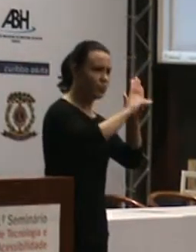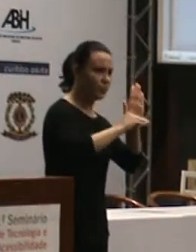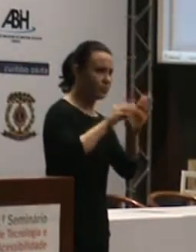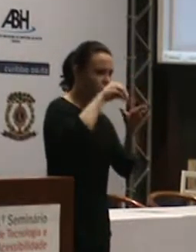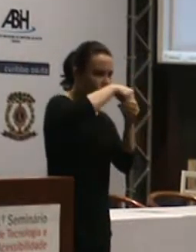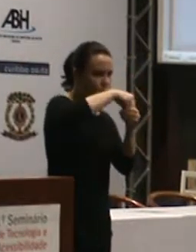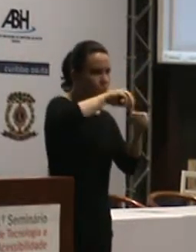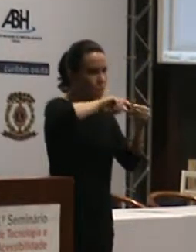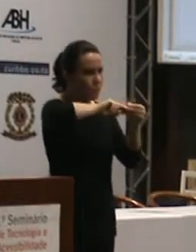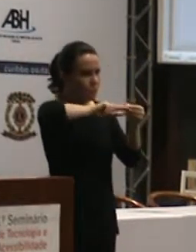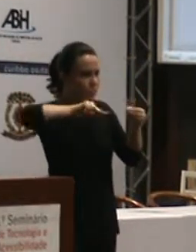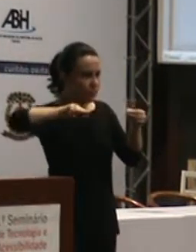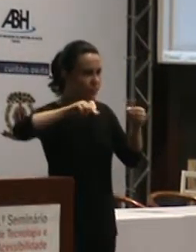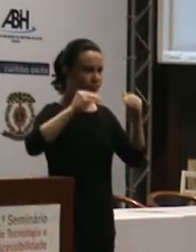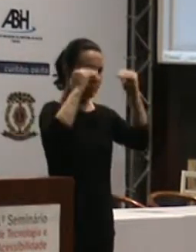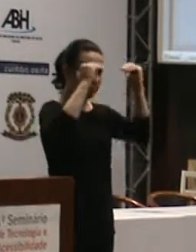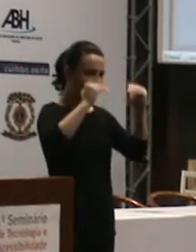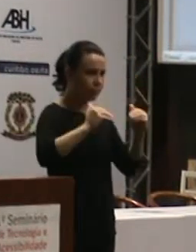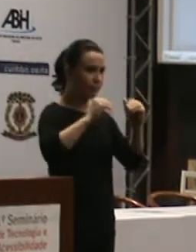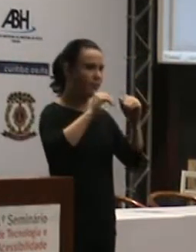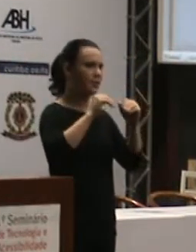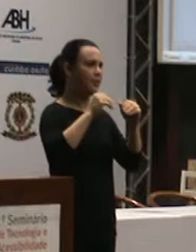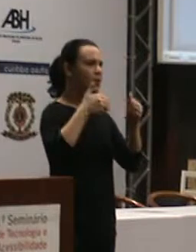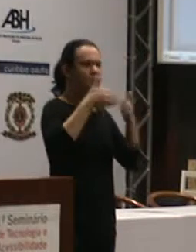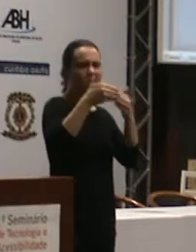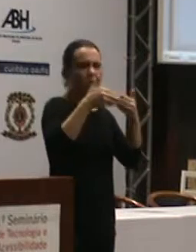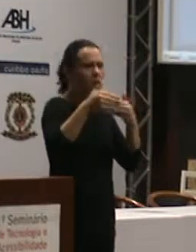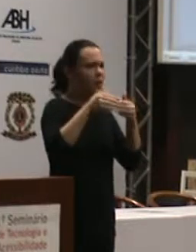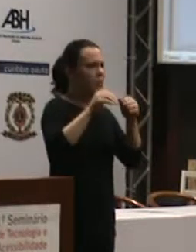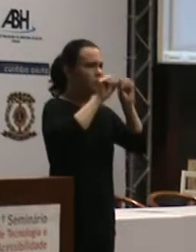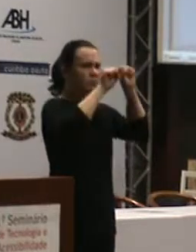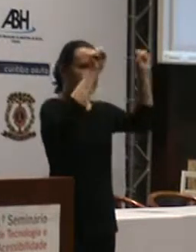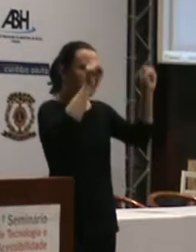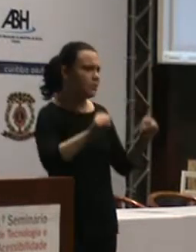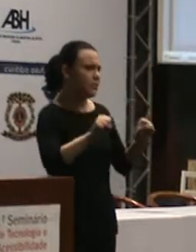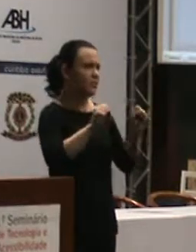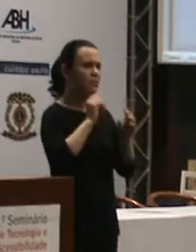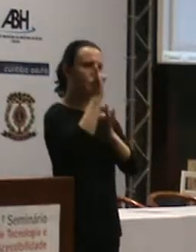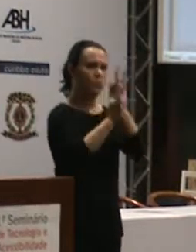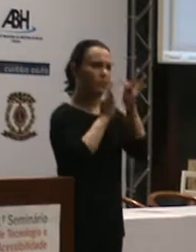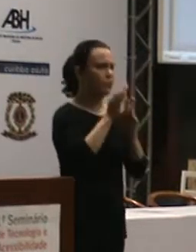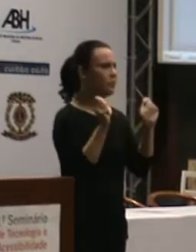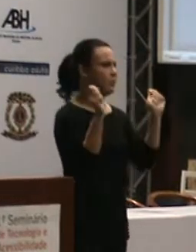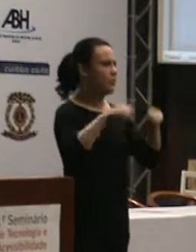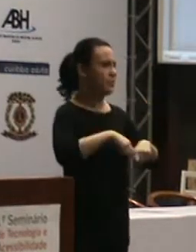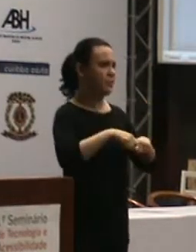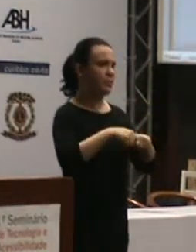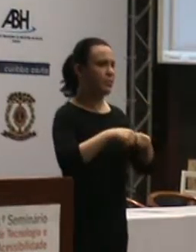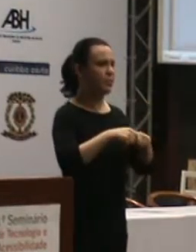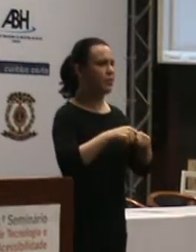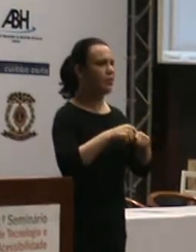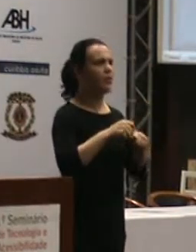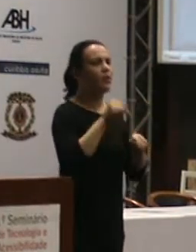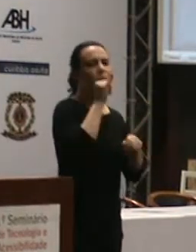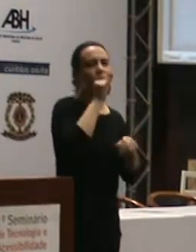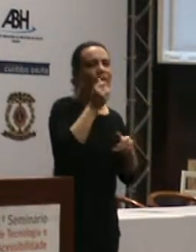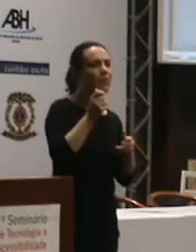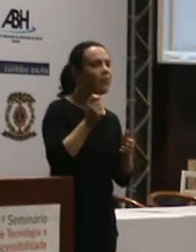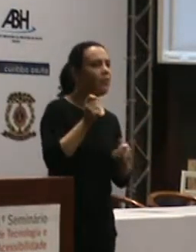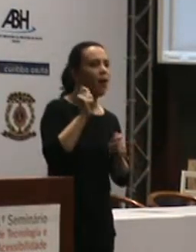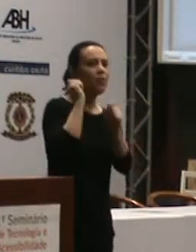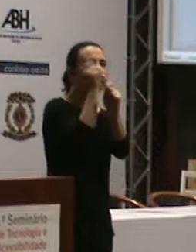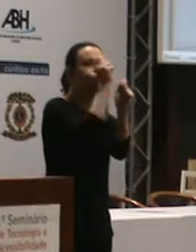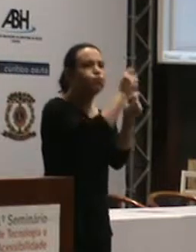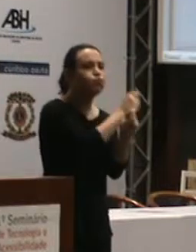que tecnologia, qualquer ferramenta que solucione um determinado problema, o martelo é uma tecnologia, o serrote é uma tecnologia,